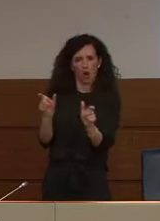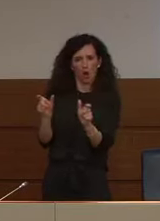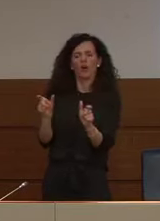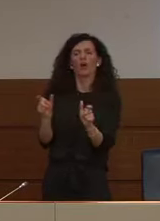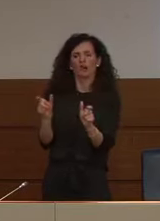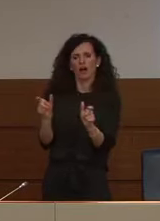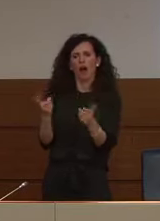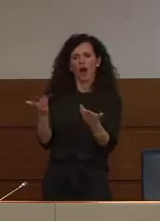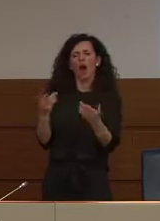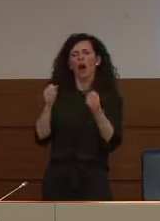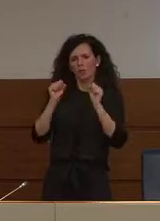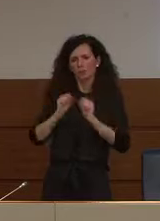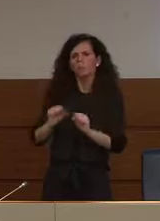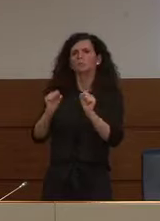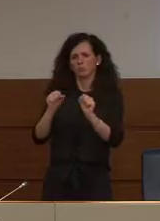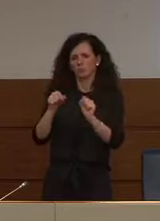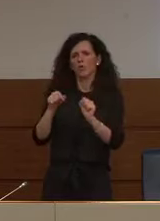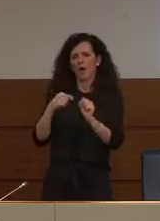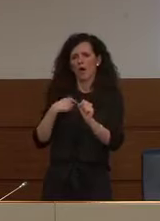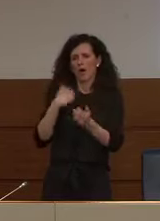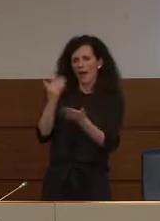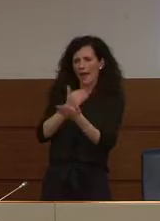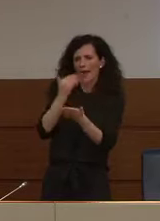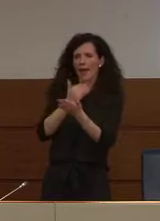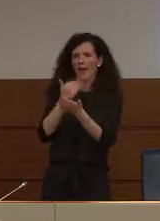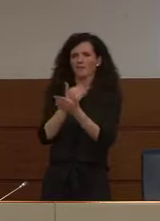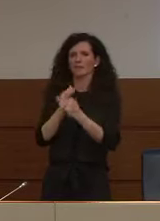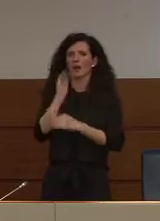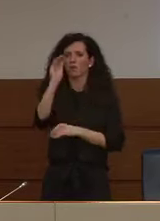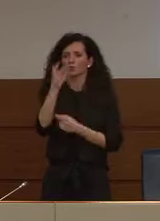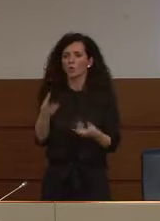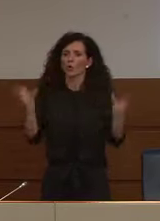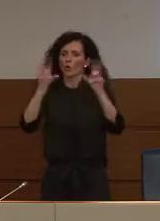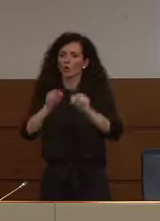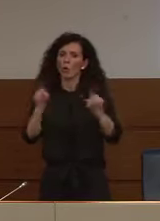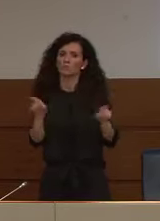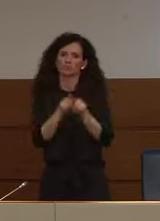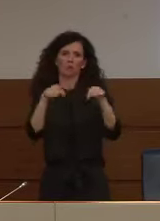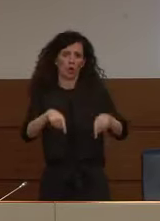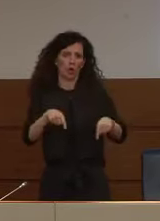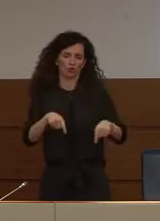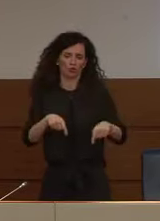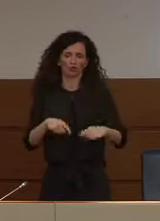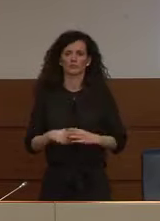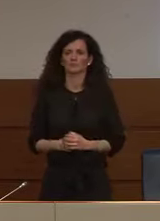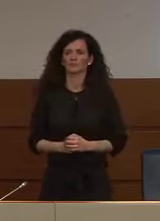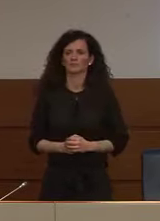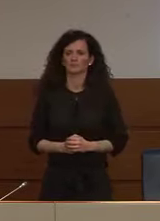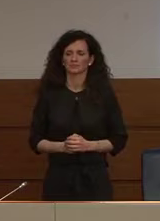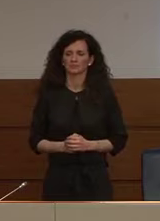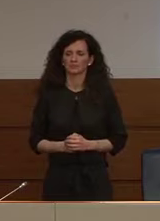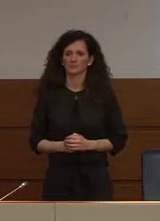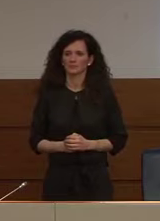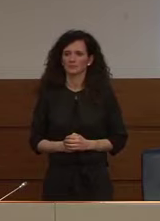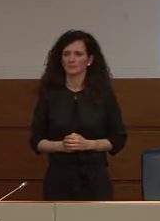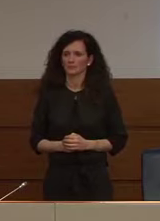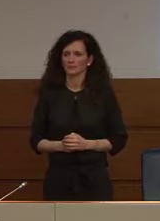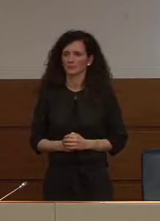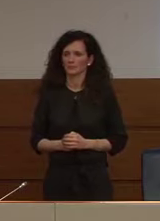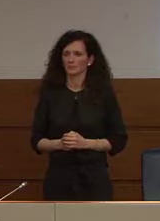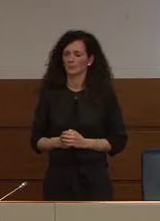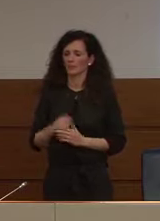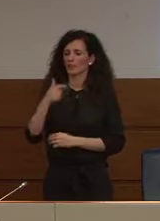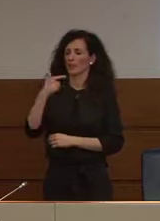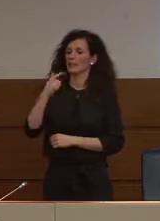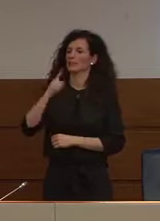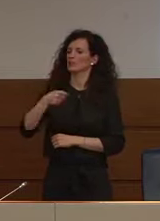evitare eventuali altri episodi come quelli che stiamo vivendo sono cecconi